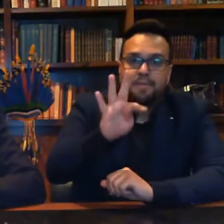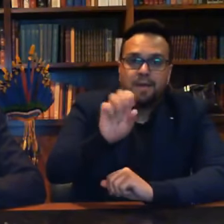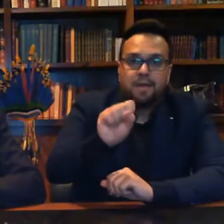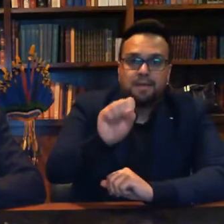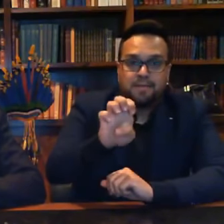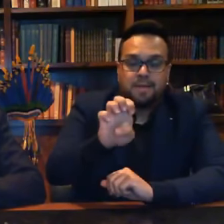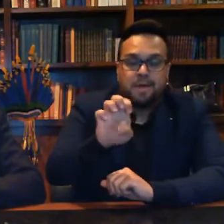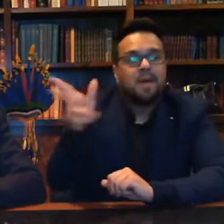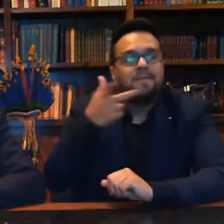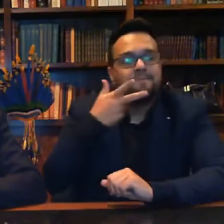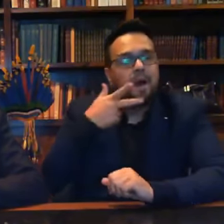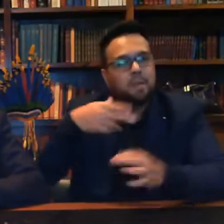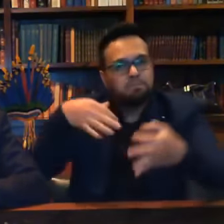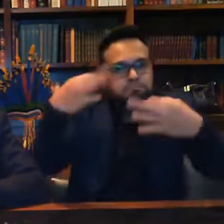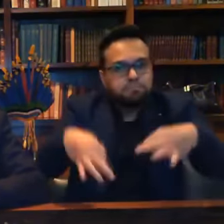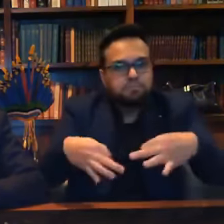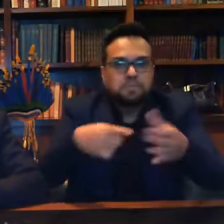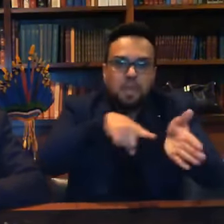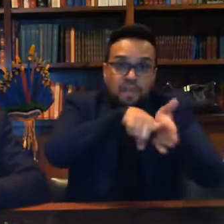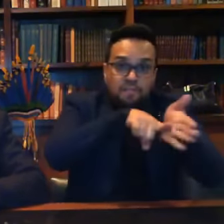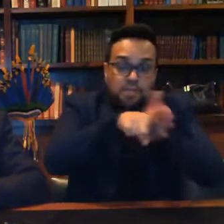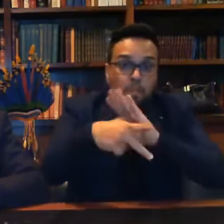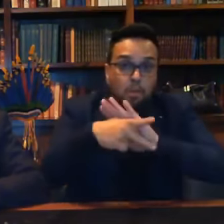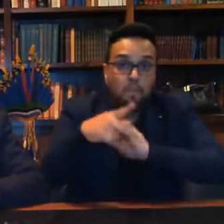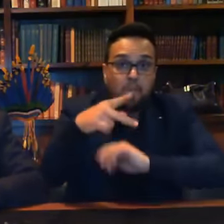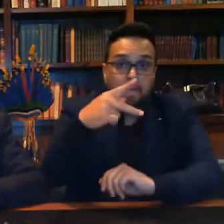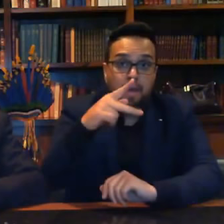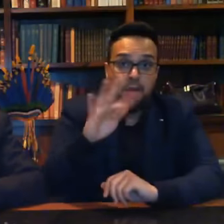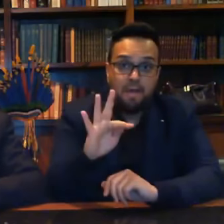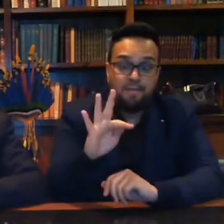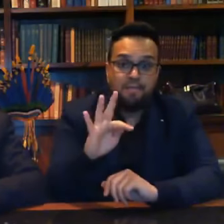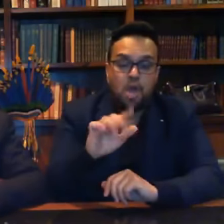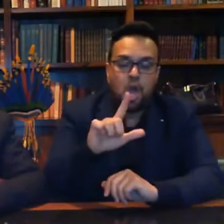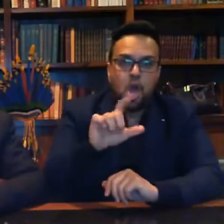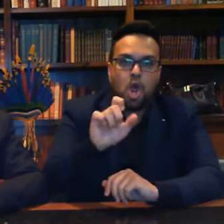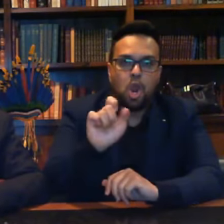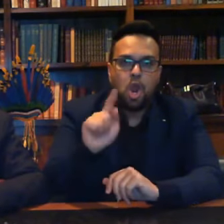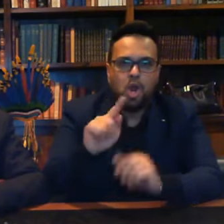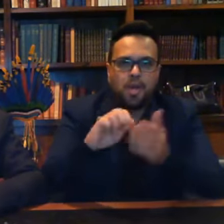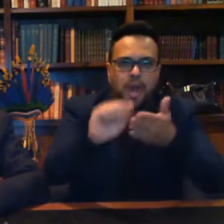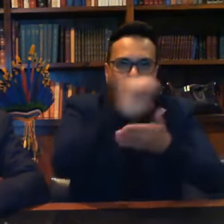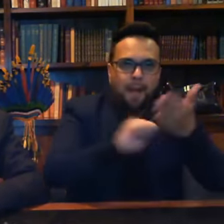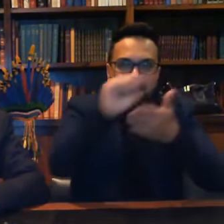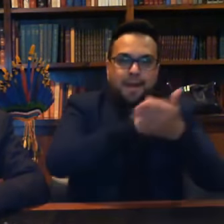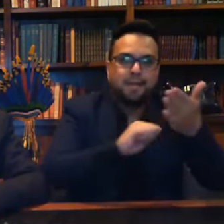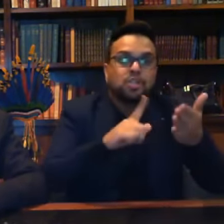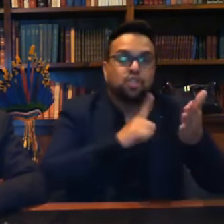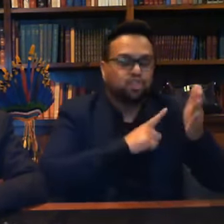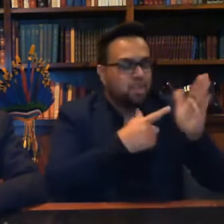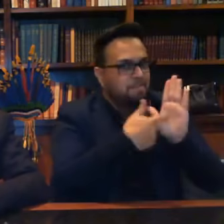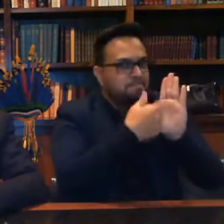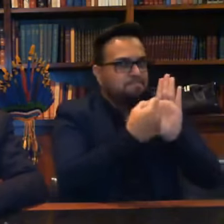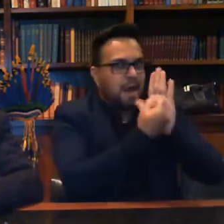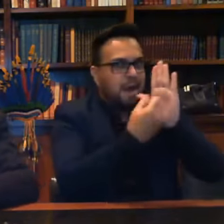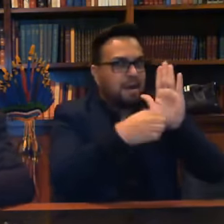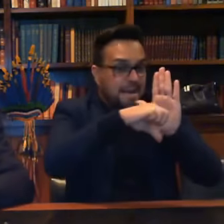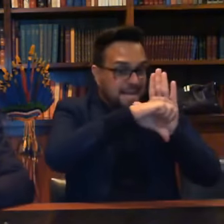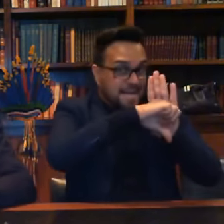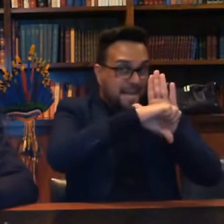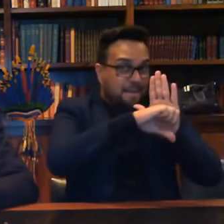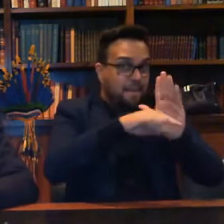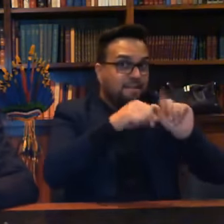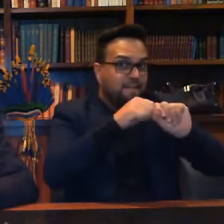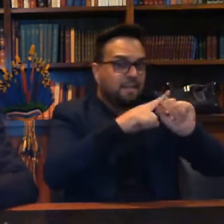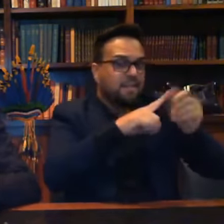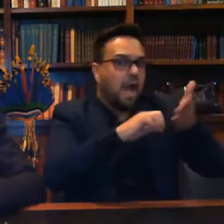afirma nesse inquérito da Polícia Federal que os logs foram apagados, que a marca dos possíveis crimes foram apagados,